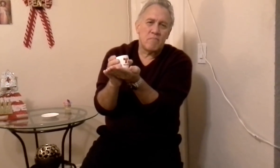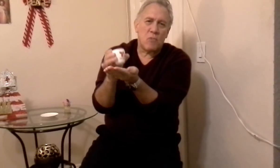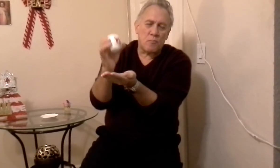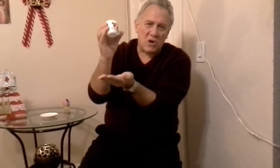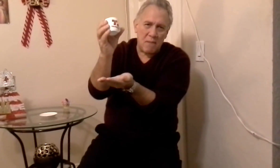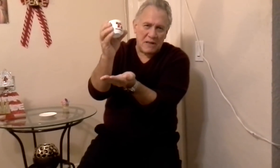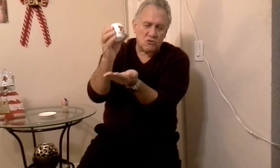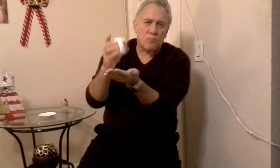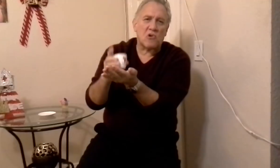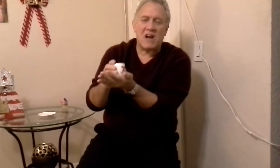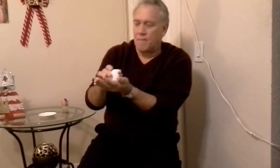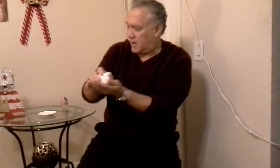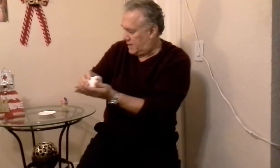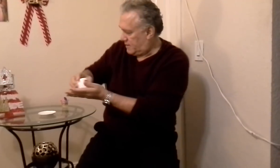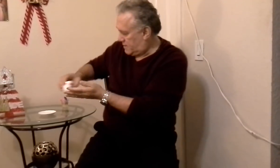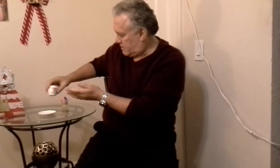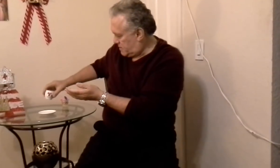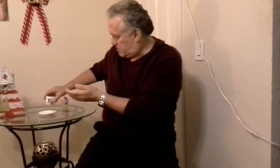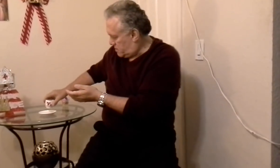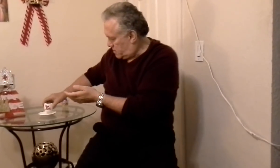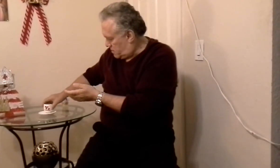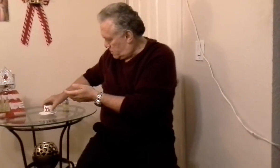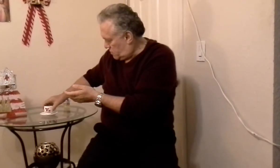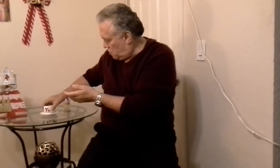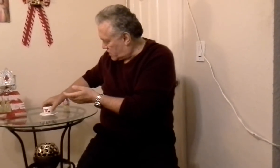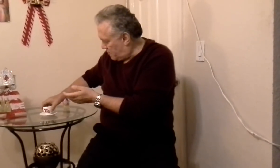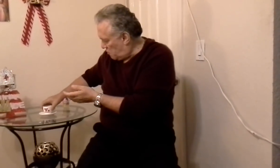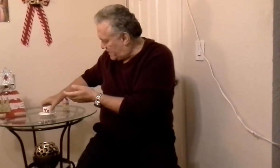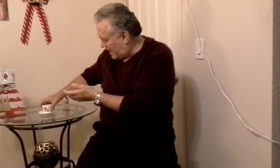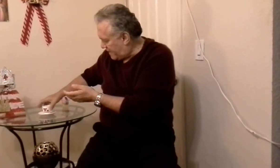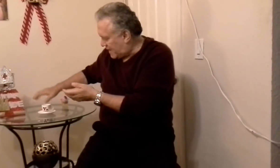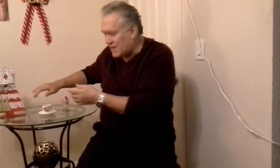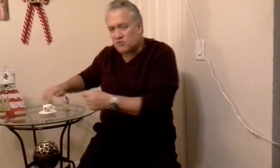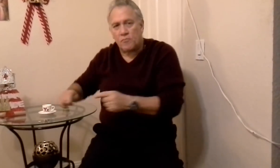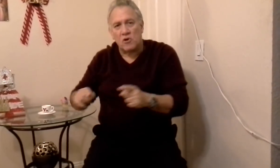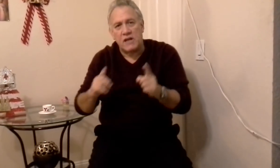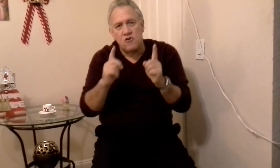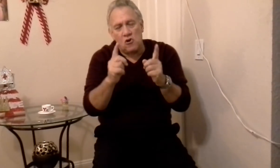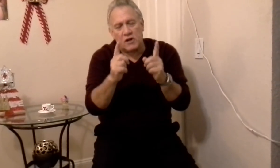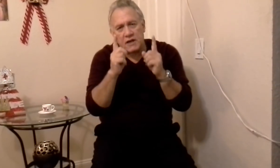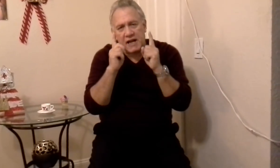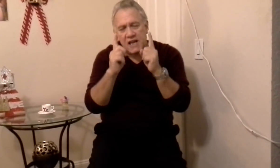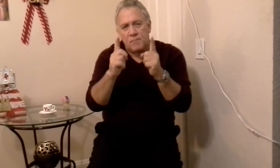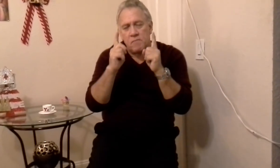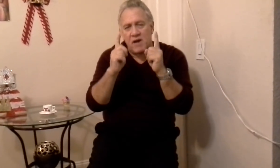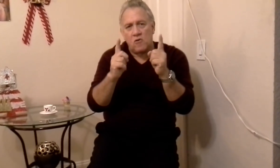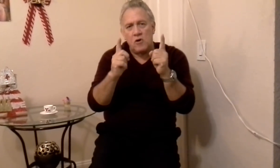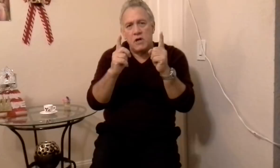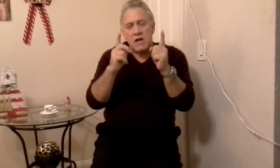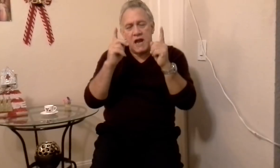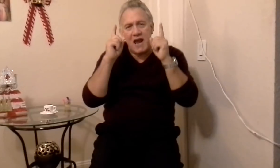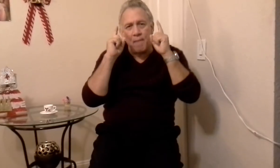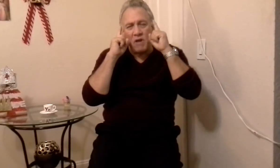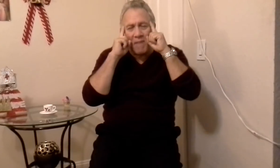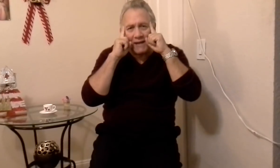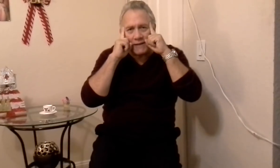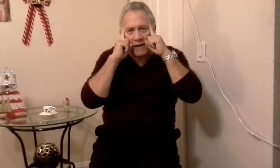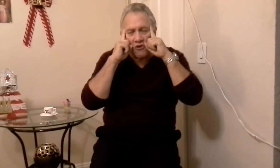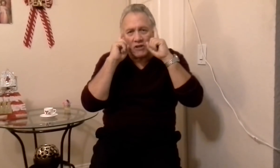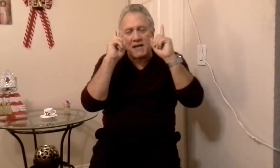por ponerme en su programa, nunca me olvidaré de eso, porque yo lo creí primero, en mi mente, yo tenía